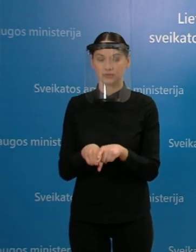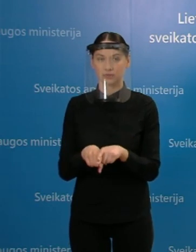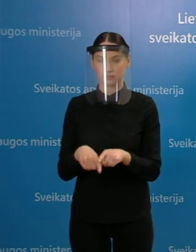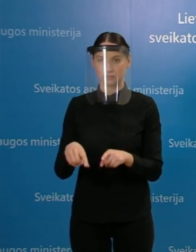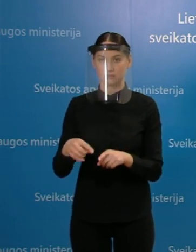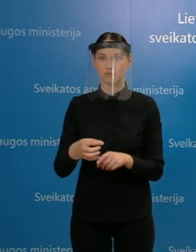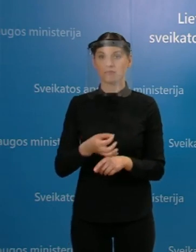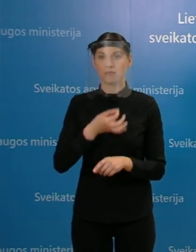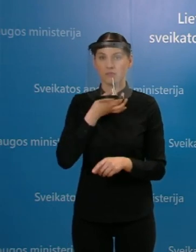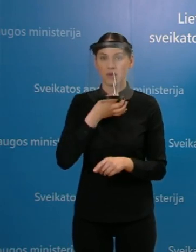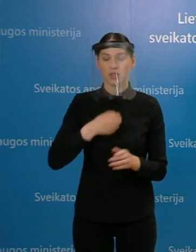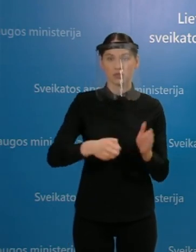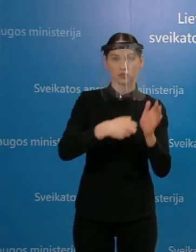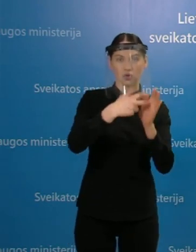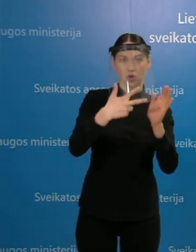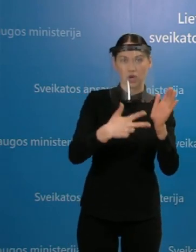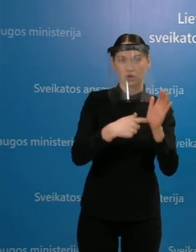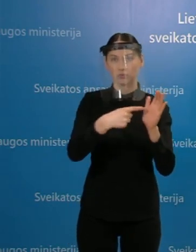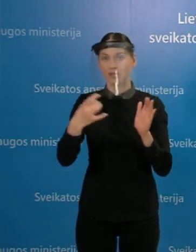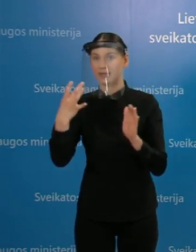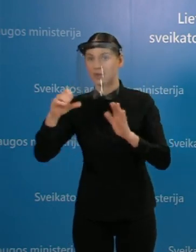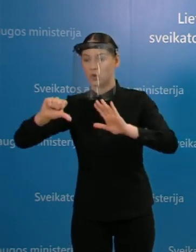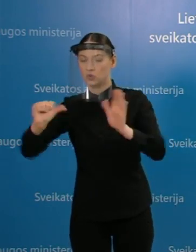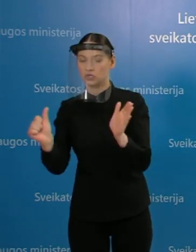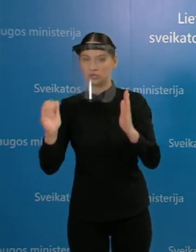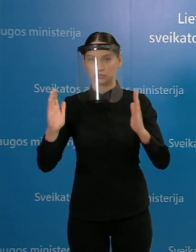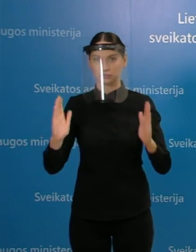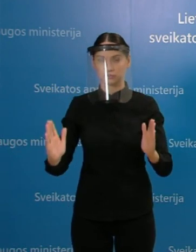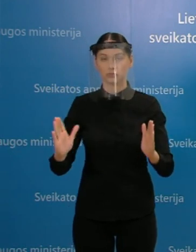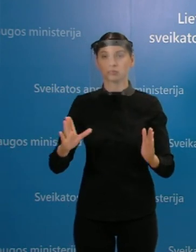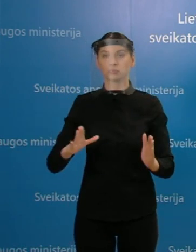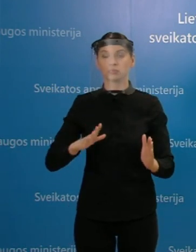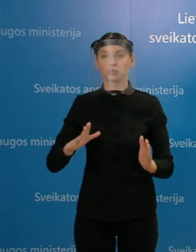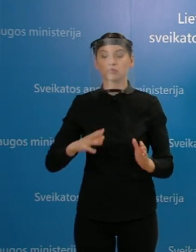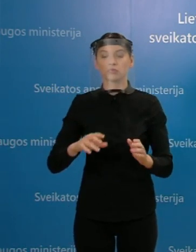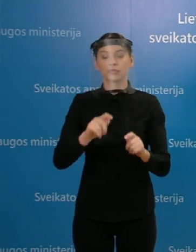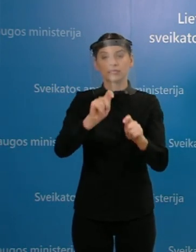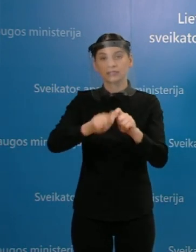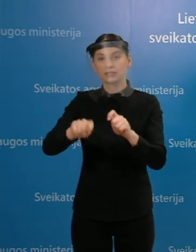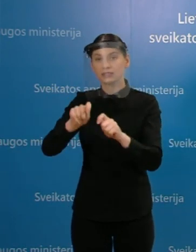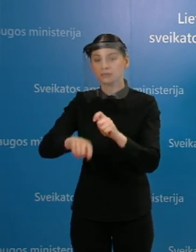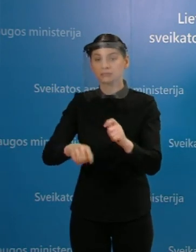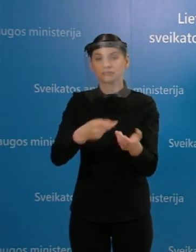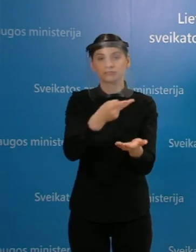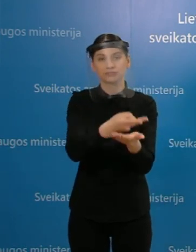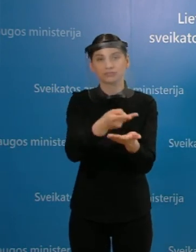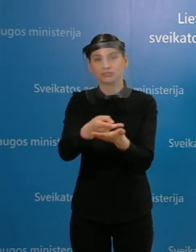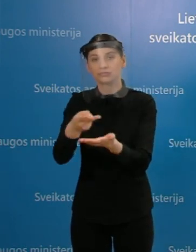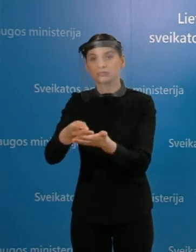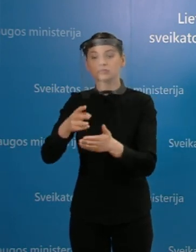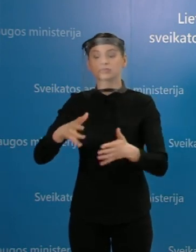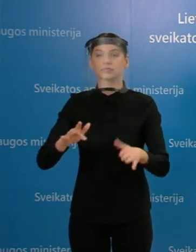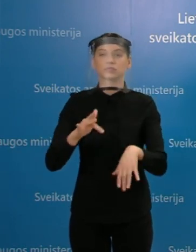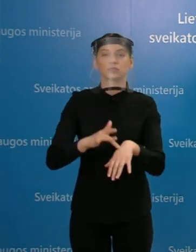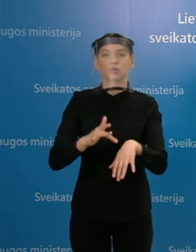balandžio 18 iki gegužės 6 dienos šiame rehabilitacijos centre gydytų pacientų būklę ir atliksime